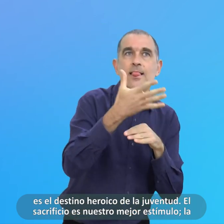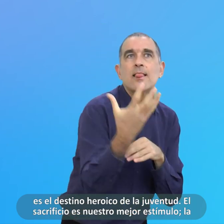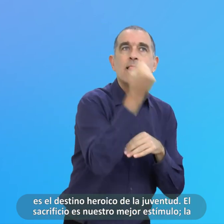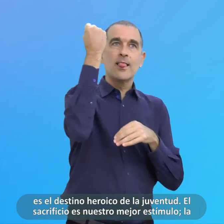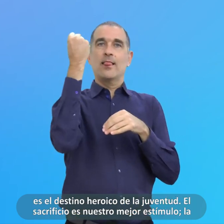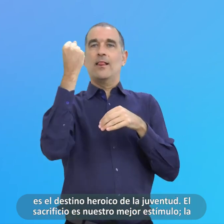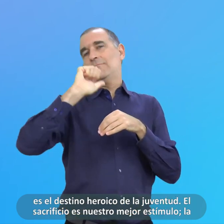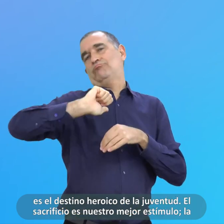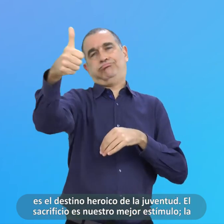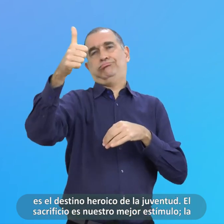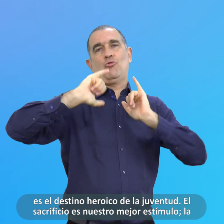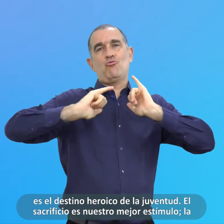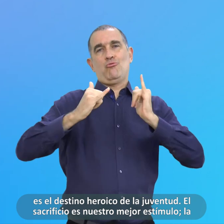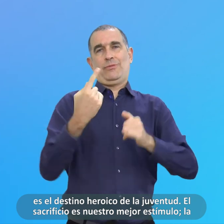Es Nuestro Mejor Estímulo